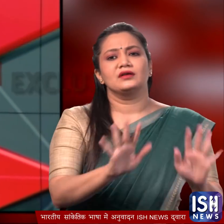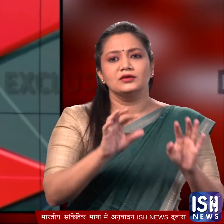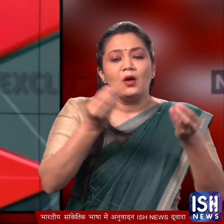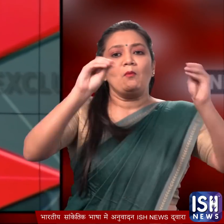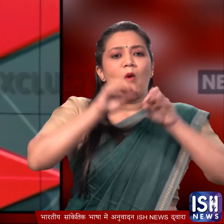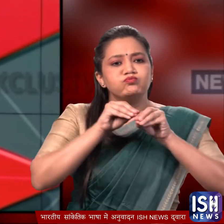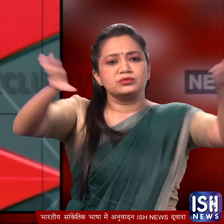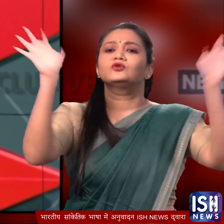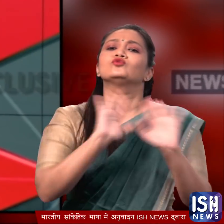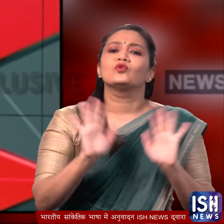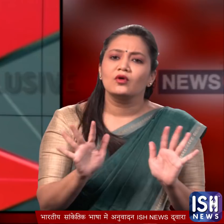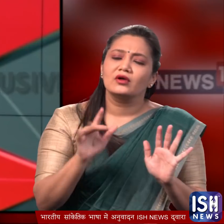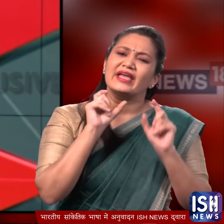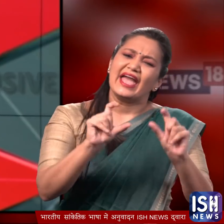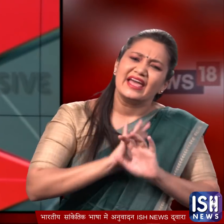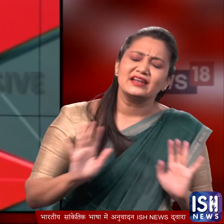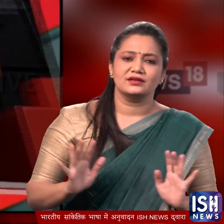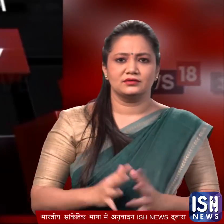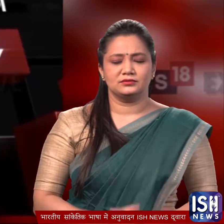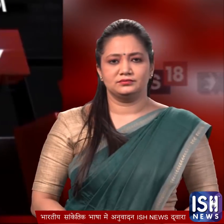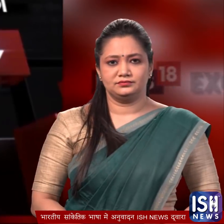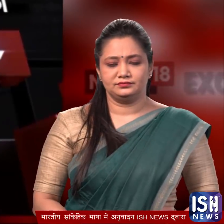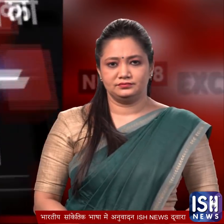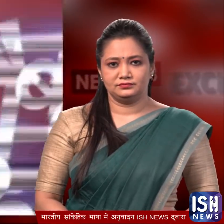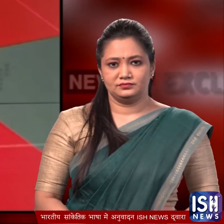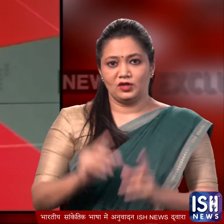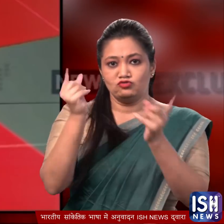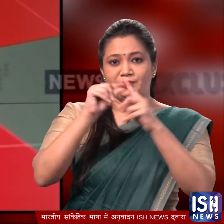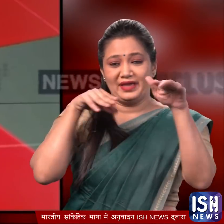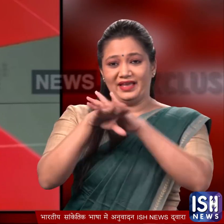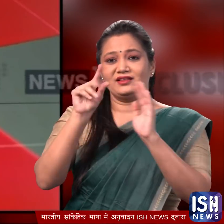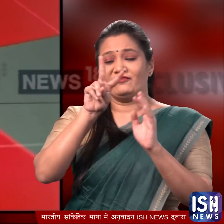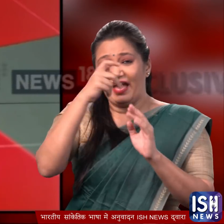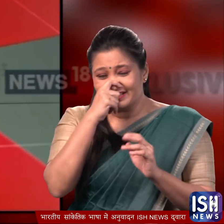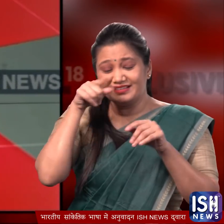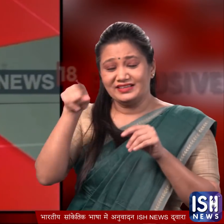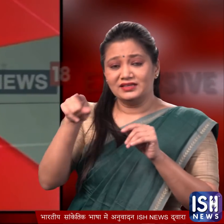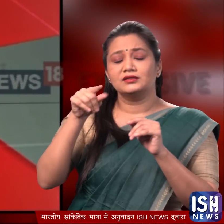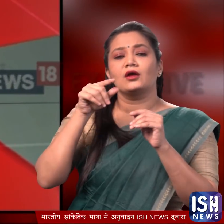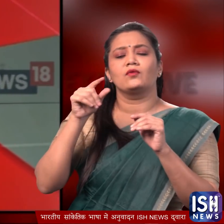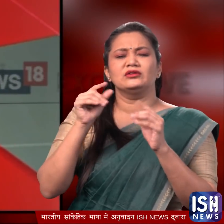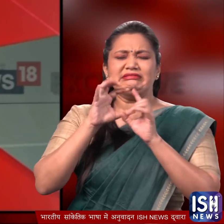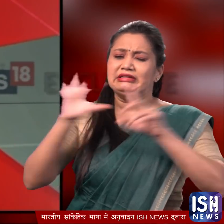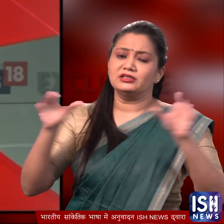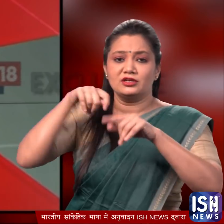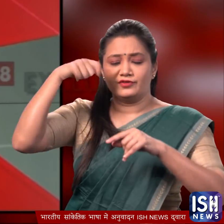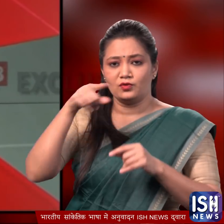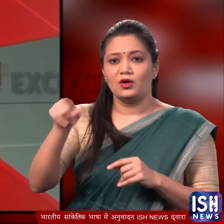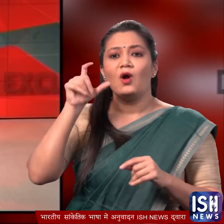ताकि इस बीमारी को कोहराम मचाने से रोका जा सके उत्तर प्रदेश के वारा नसी से एक डरा देने वाला वीडियो सामने आया वहाँ